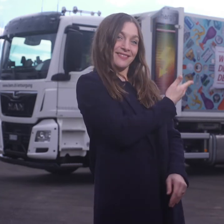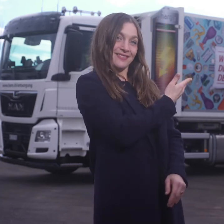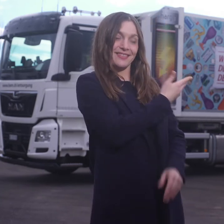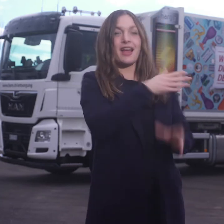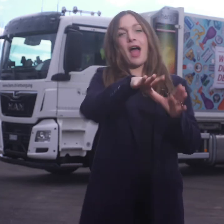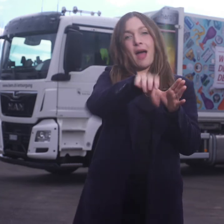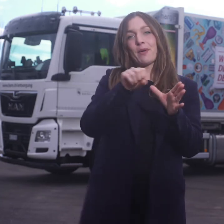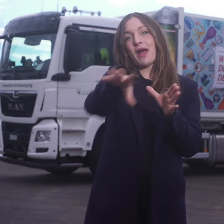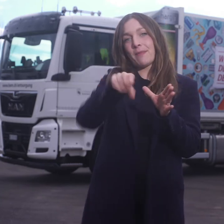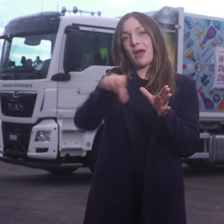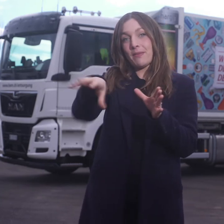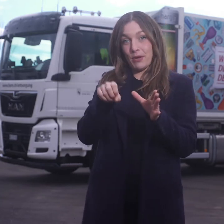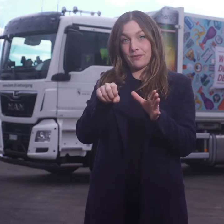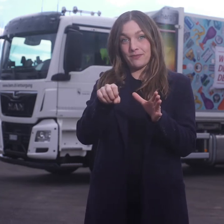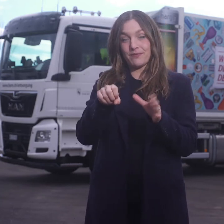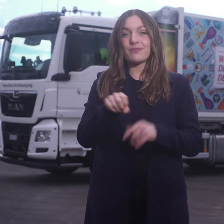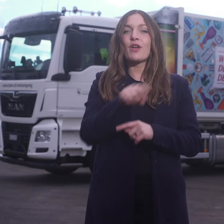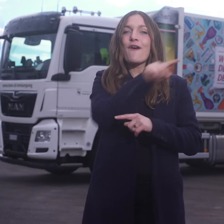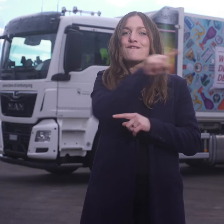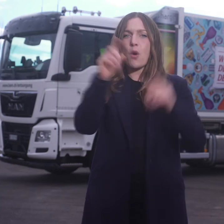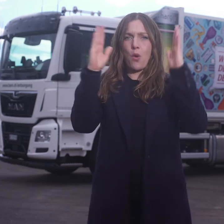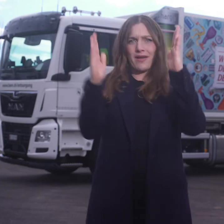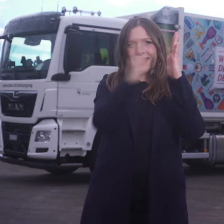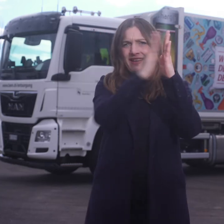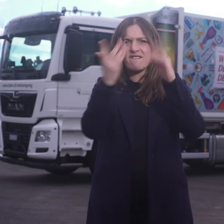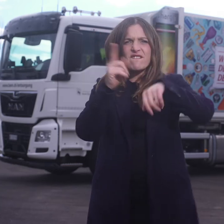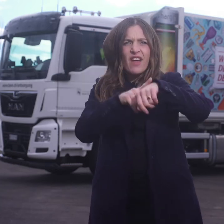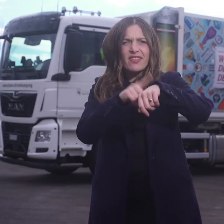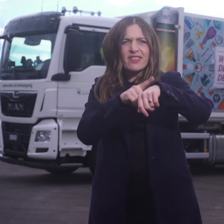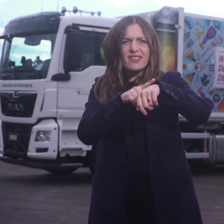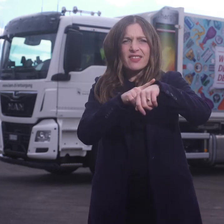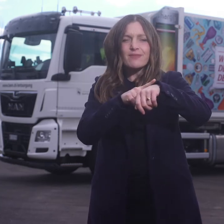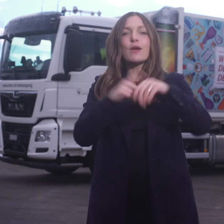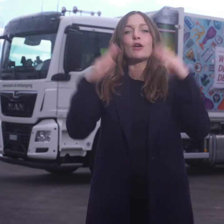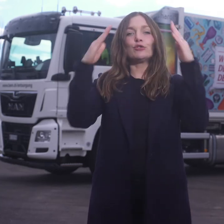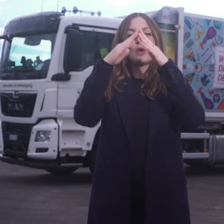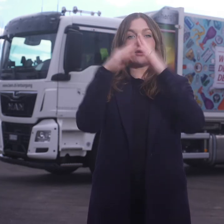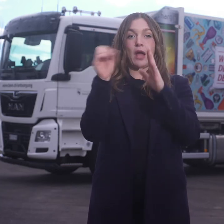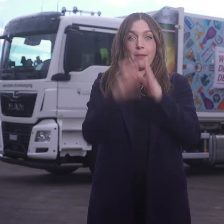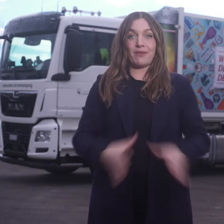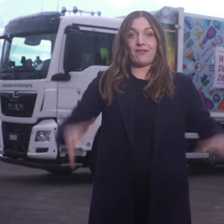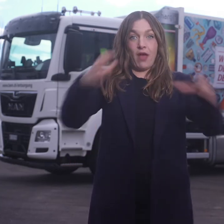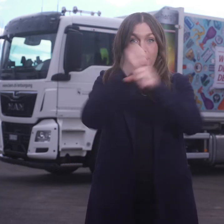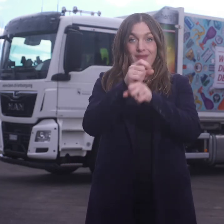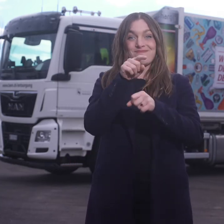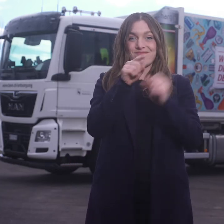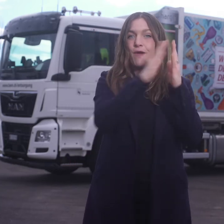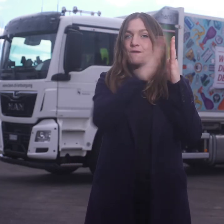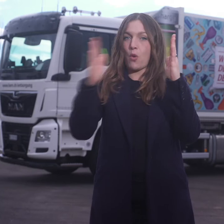Hauskericht wird jeweils zweimal in der Woche abgeholt, der Grüngutcontainer wird